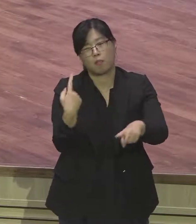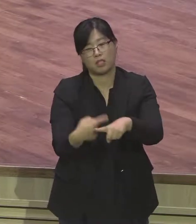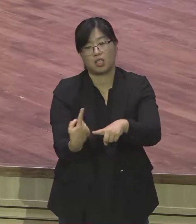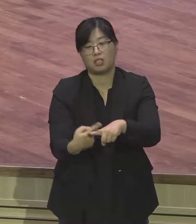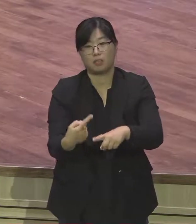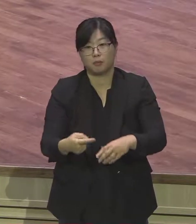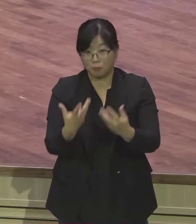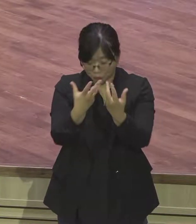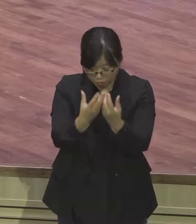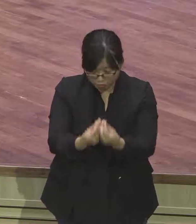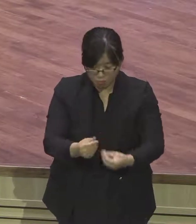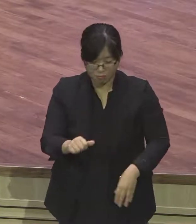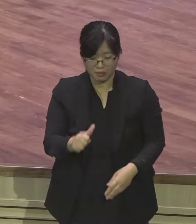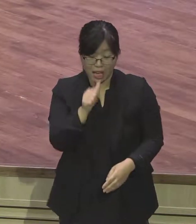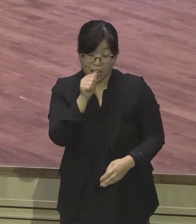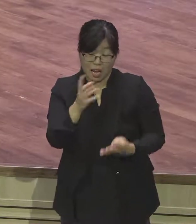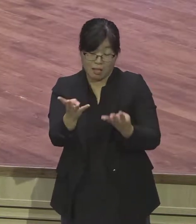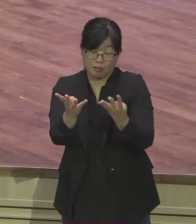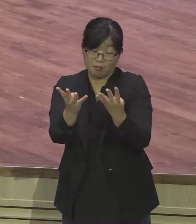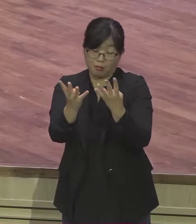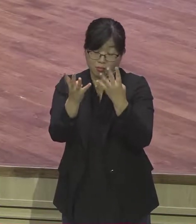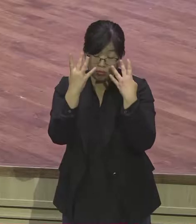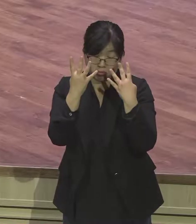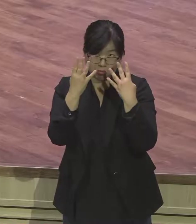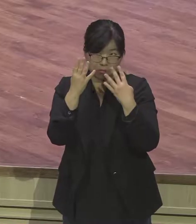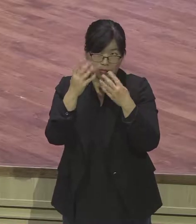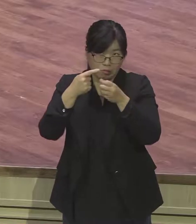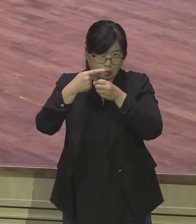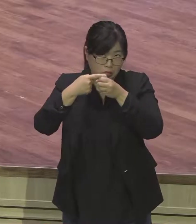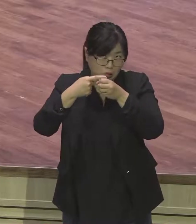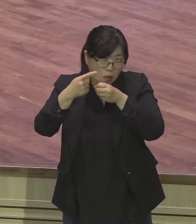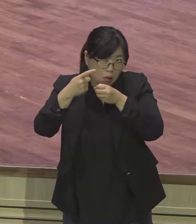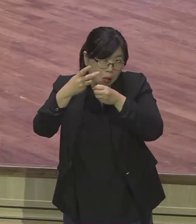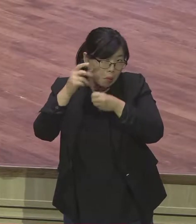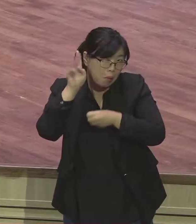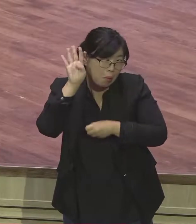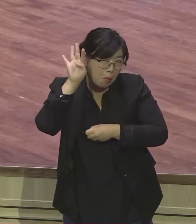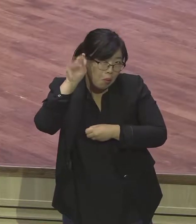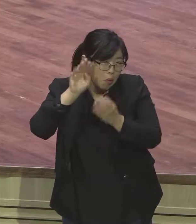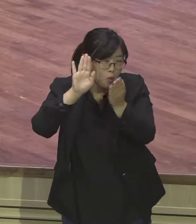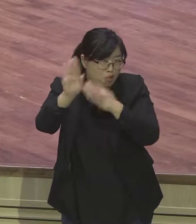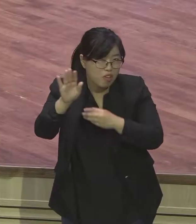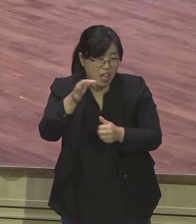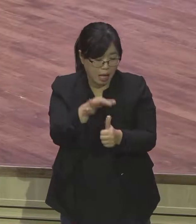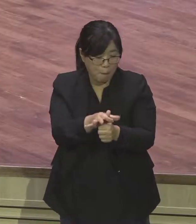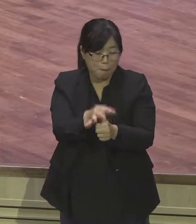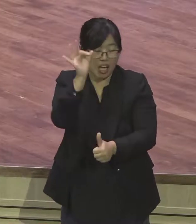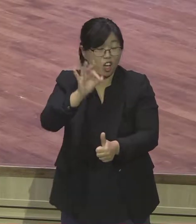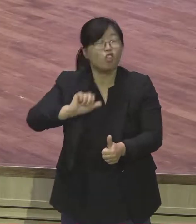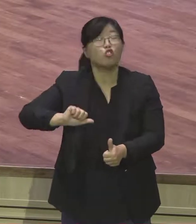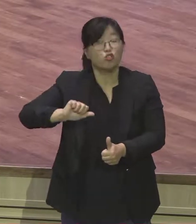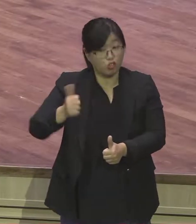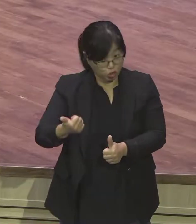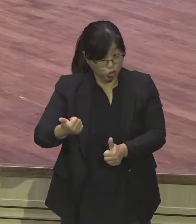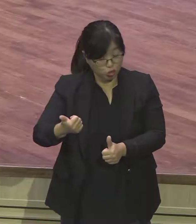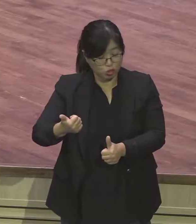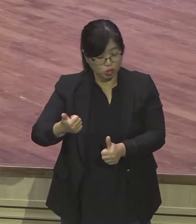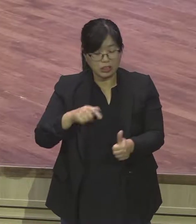사람에게 너 오늘 석방하면 어떻게 됩니까? 그거는 일시적인 석육체는 어차피 죽지만은